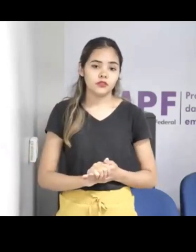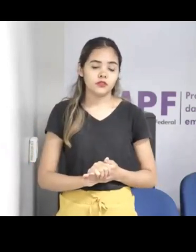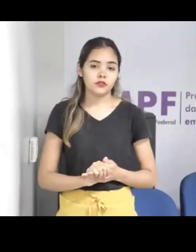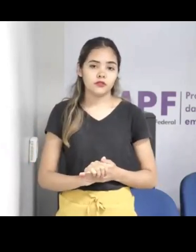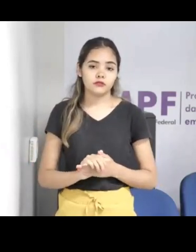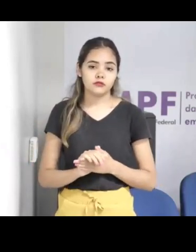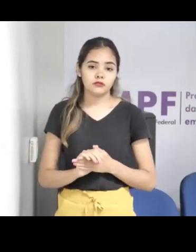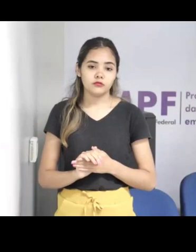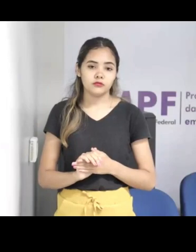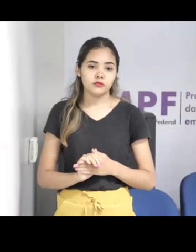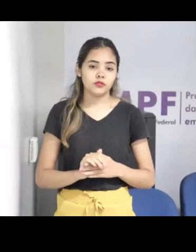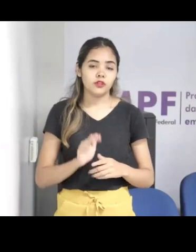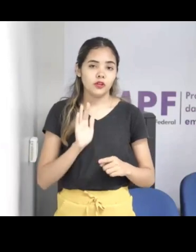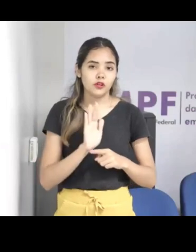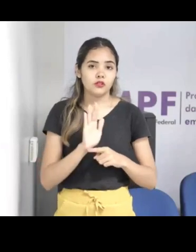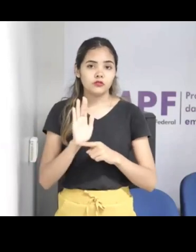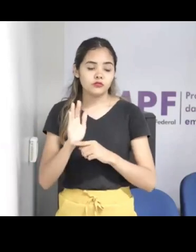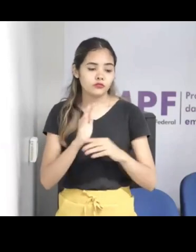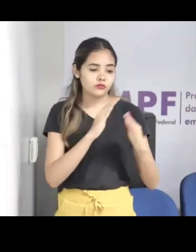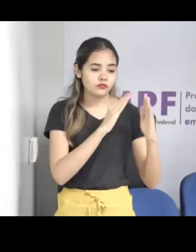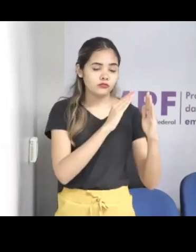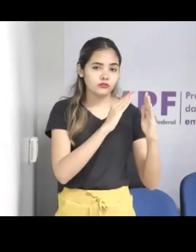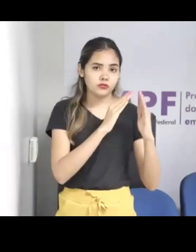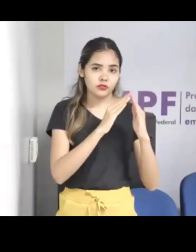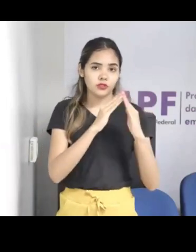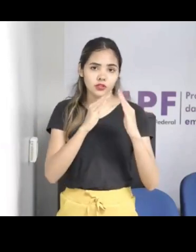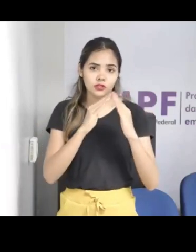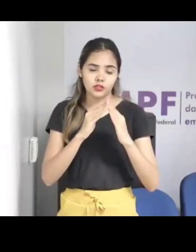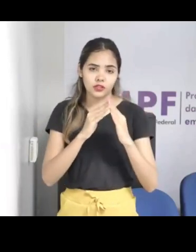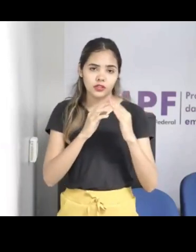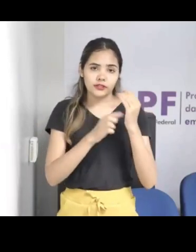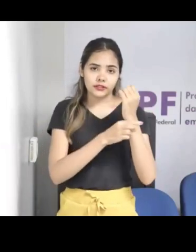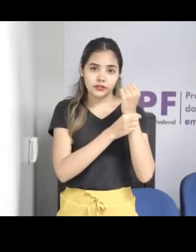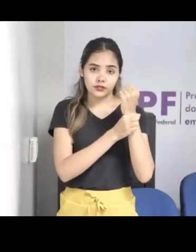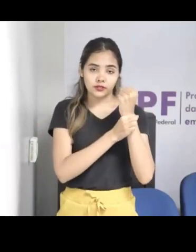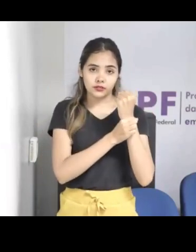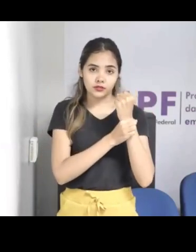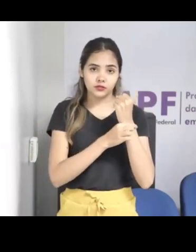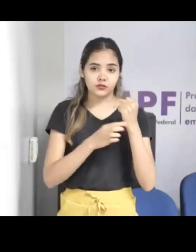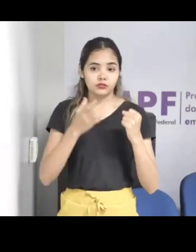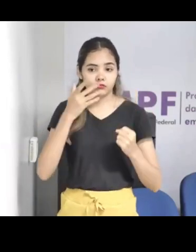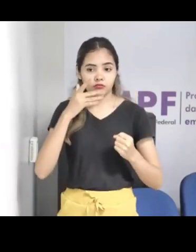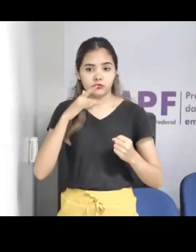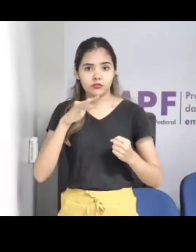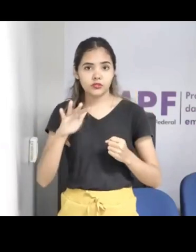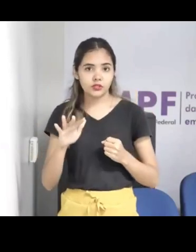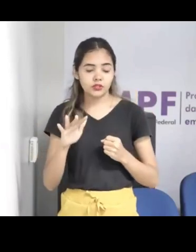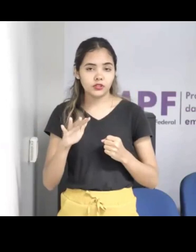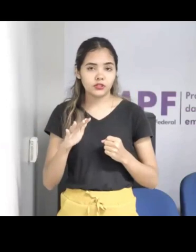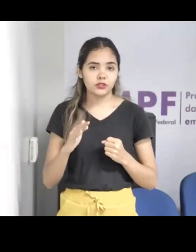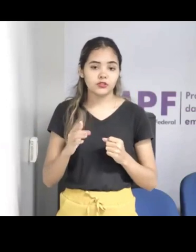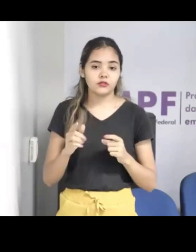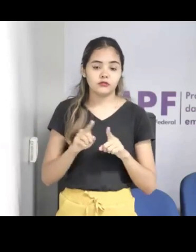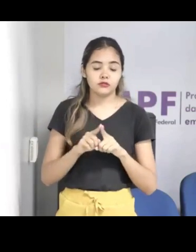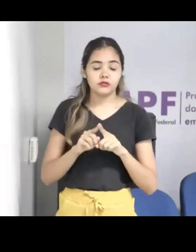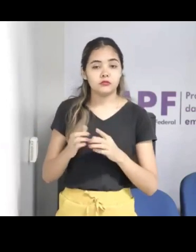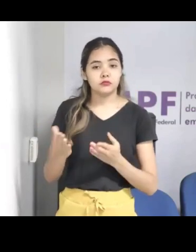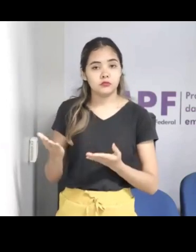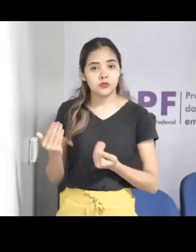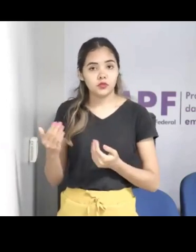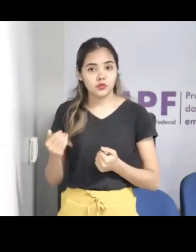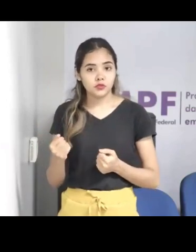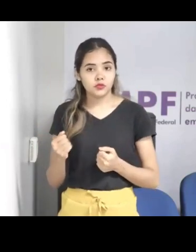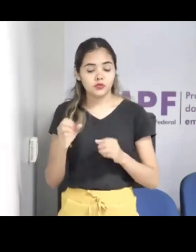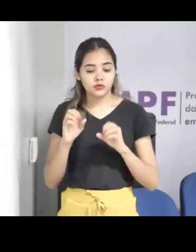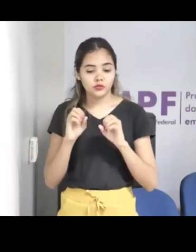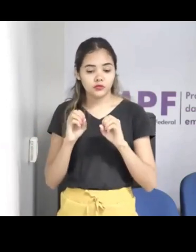onde vão ter atividades pedagógicas, atendimento psicossocial para as crianças e trabalhar a proteção, né? E a